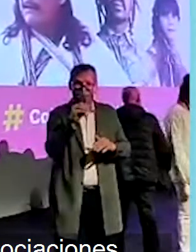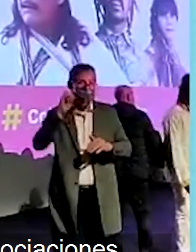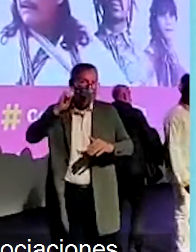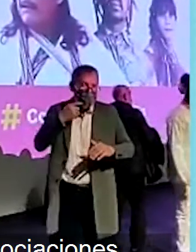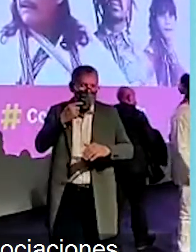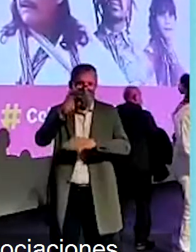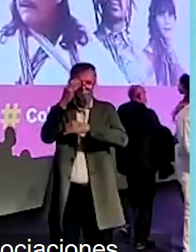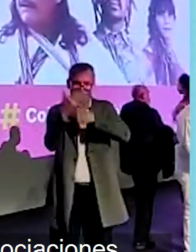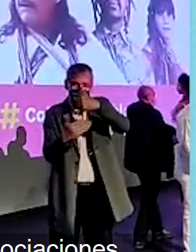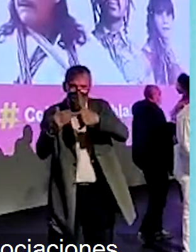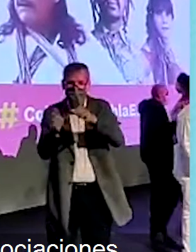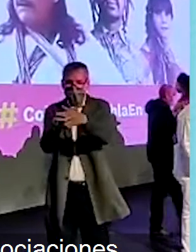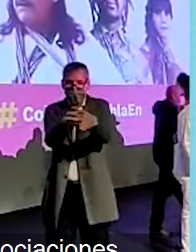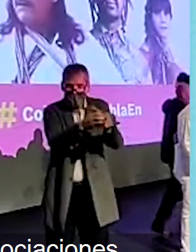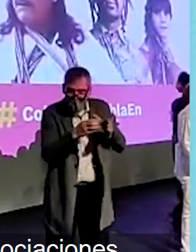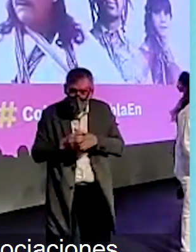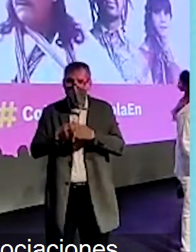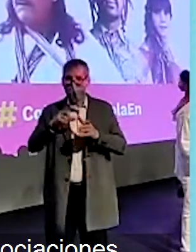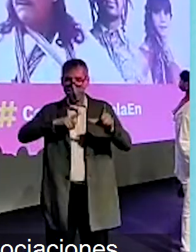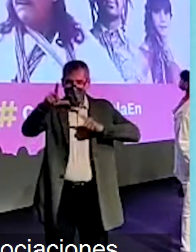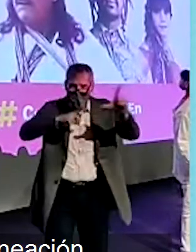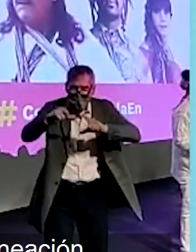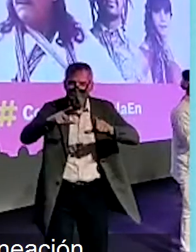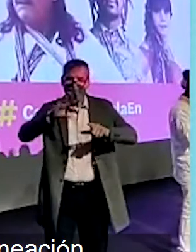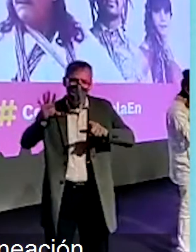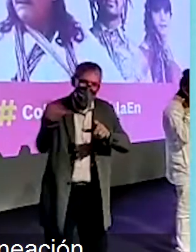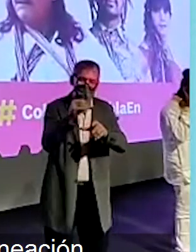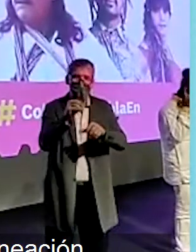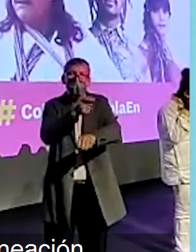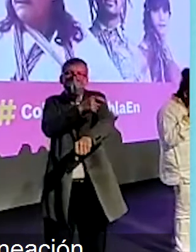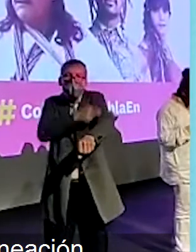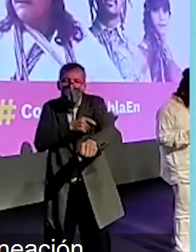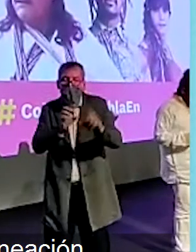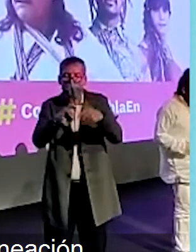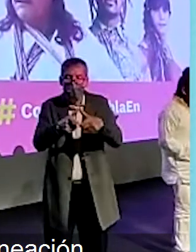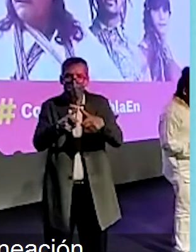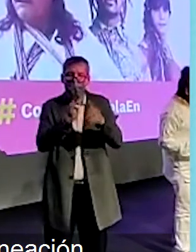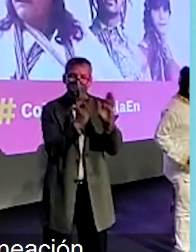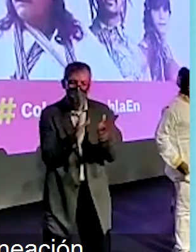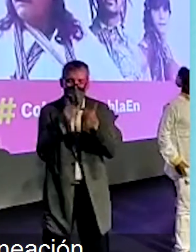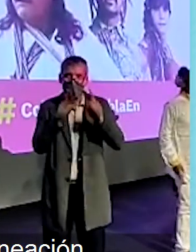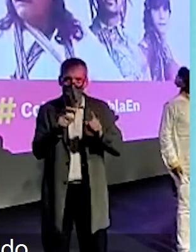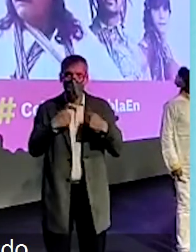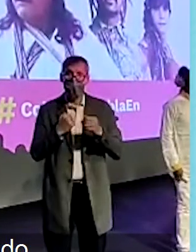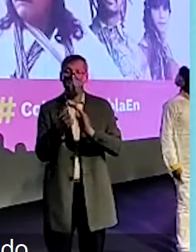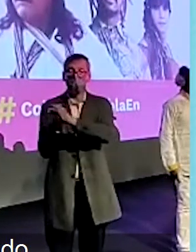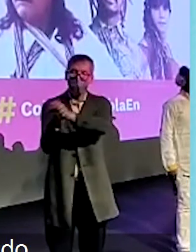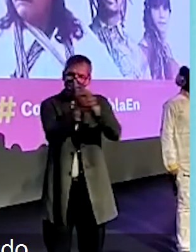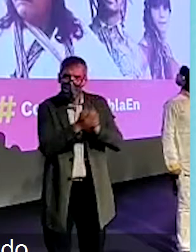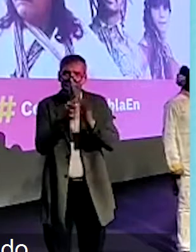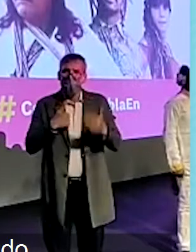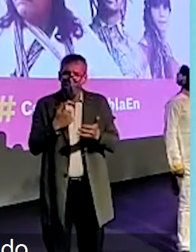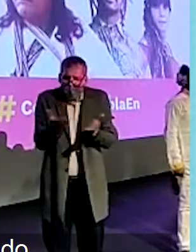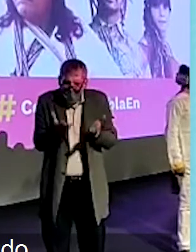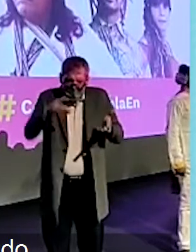A todas las personas sordas de Colombia, asociaciones, líderes y miembros de la Comisión de Planeación Lingüística